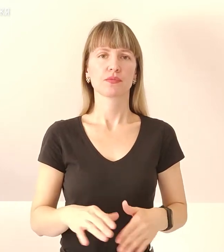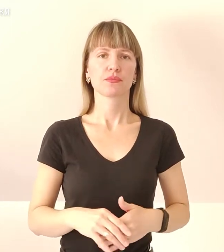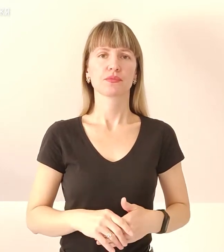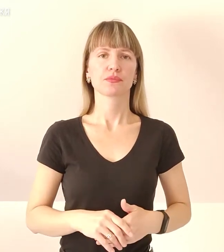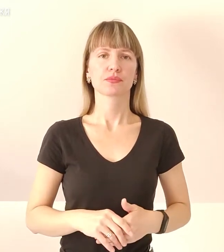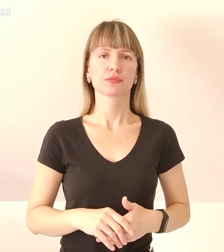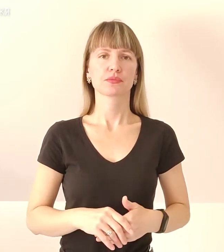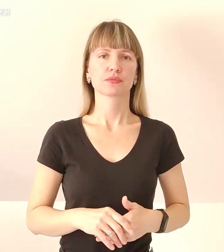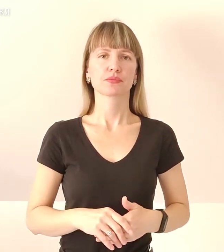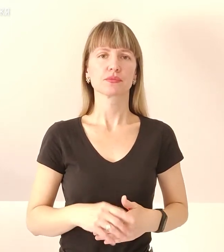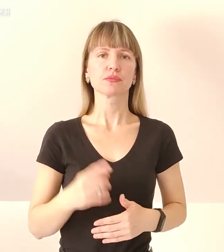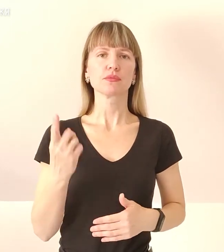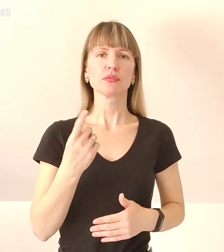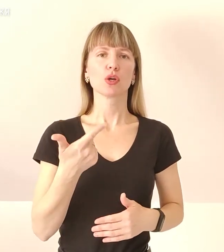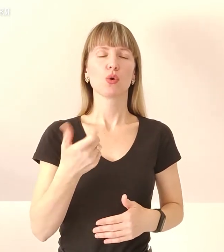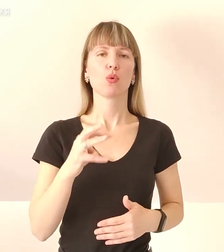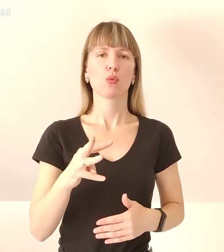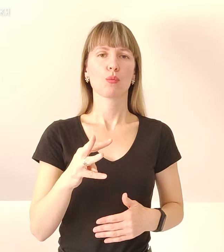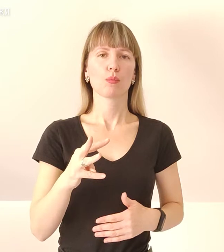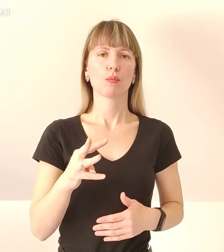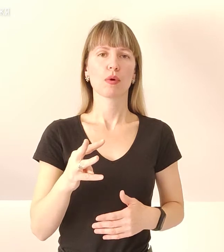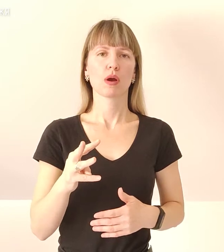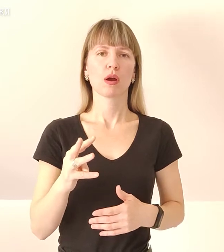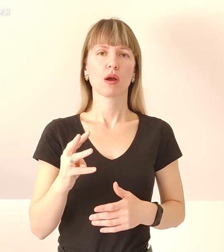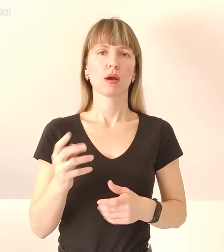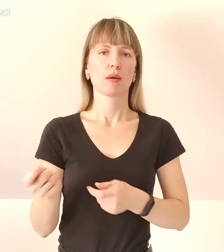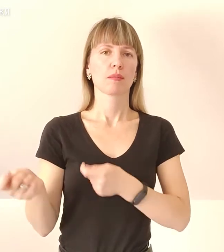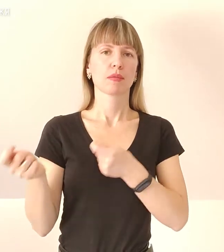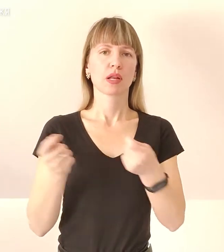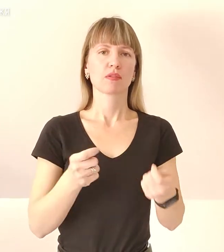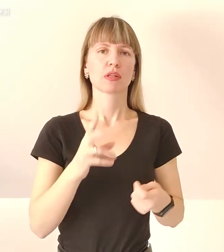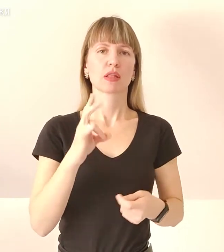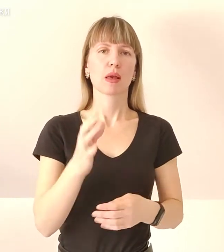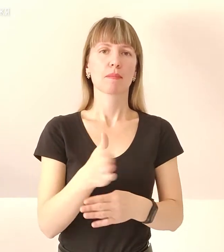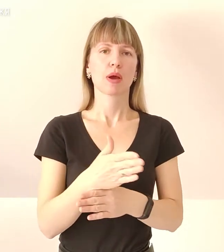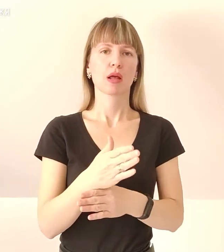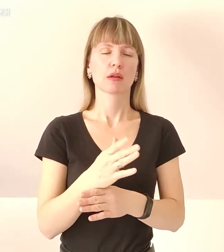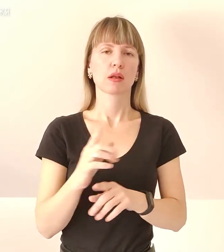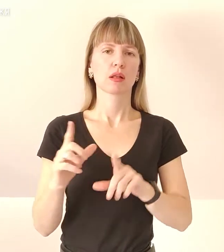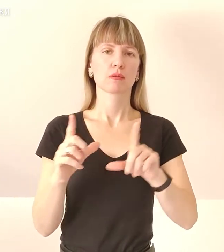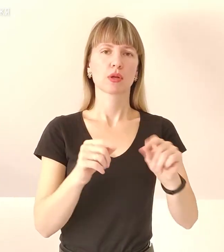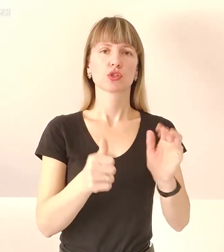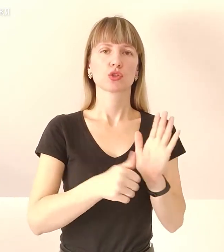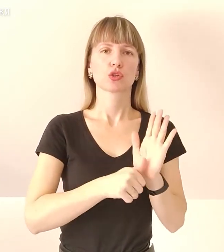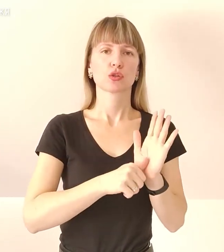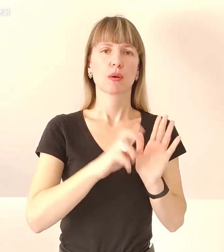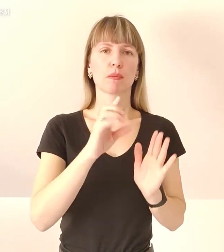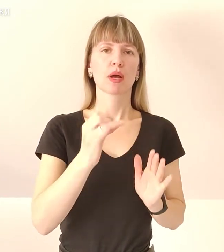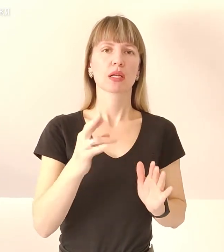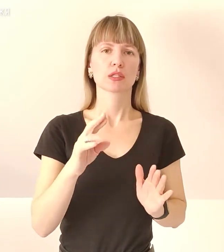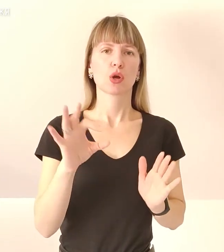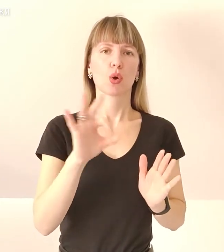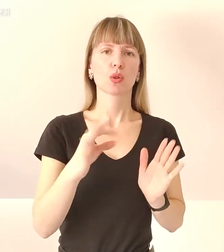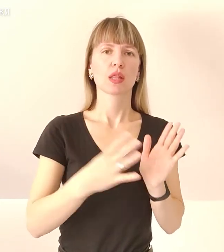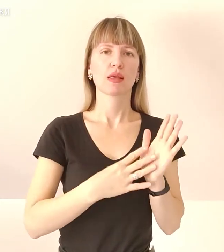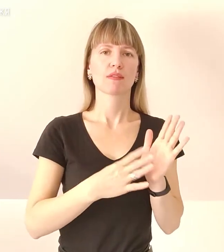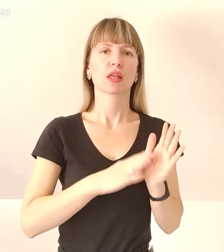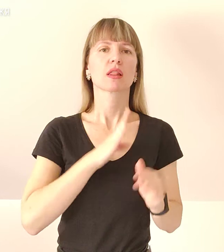Перший гуманітарний конвой на Маріуполь вирушив 6 березня о 9 годині ранку